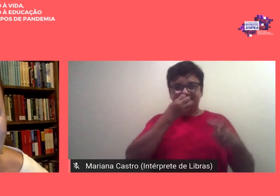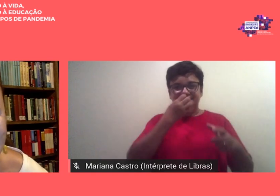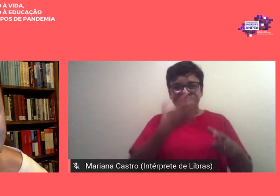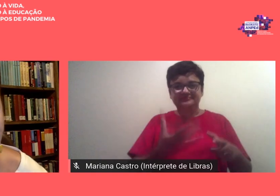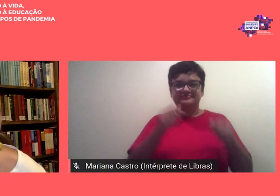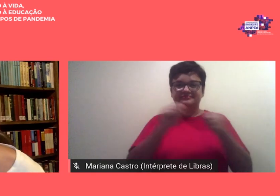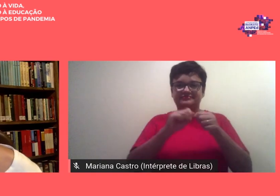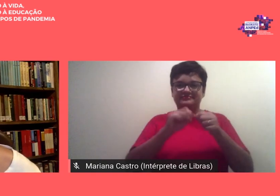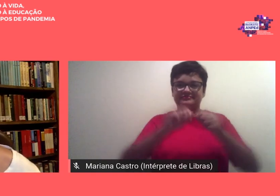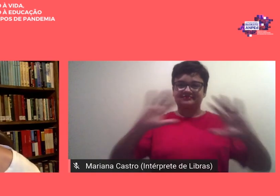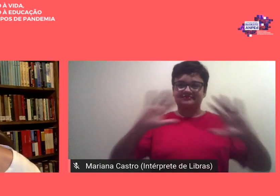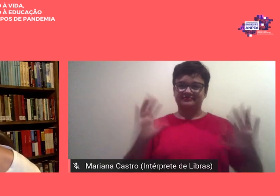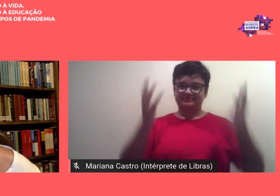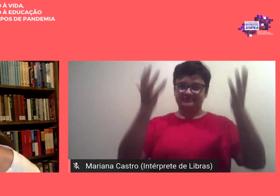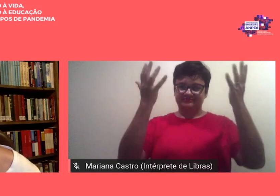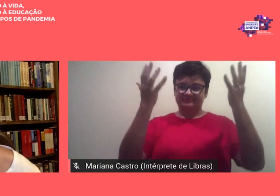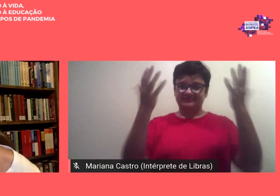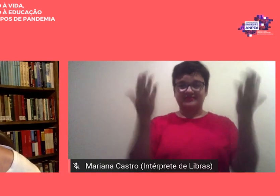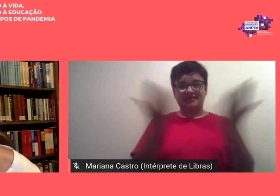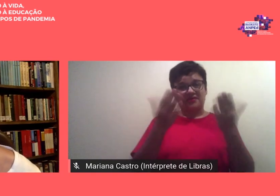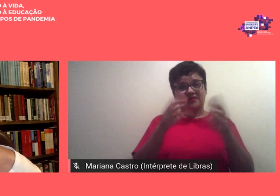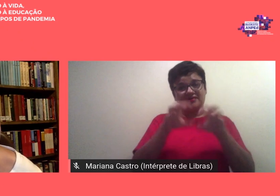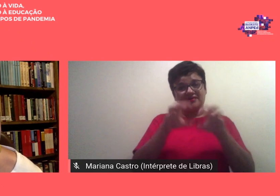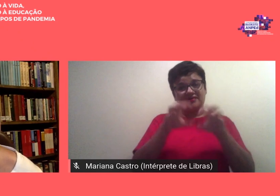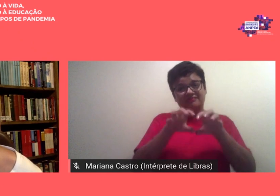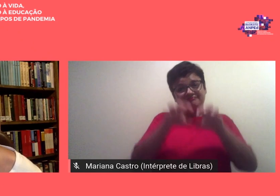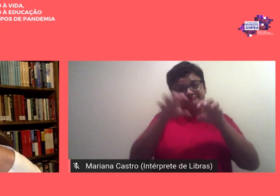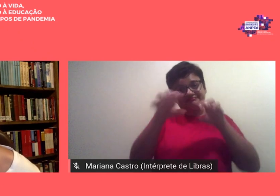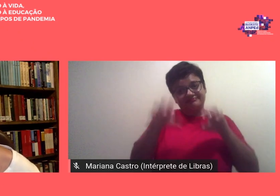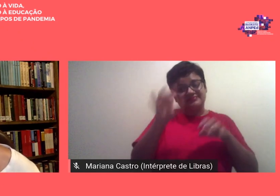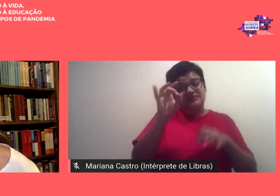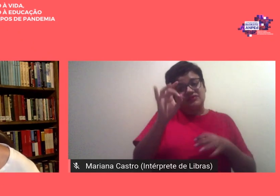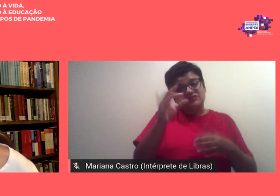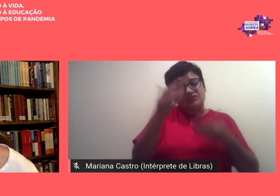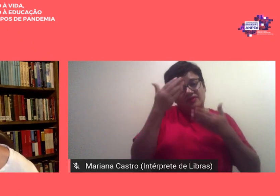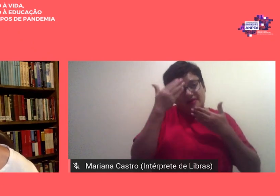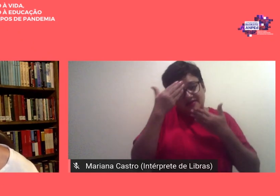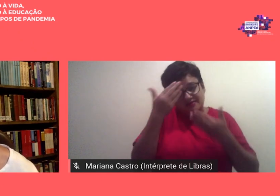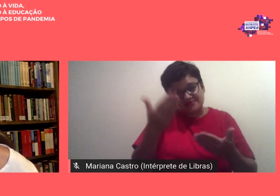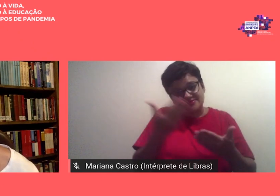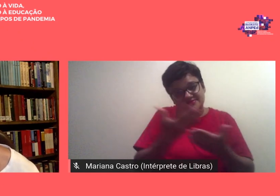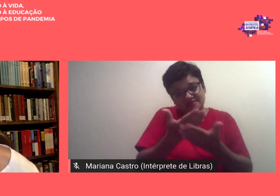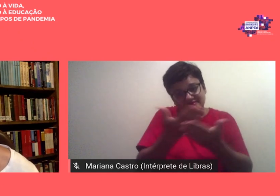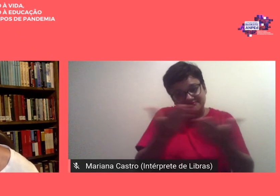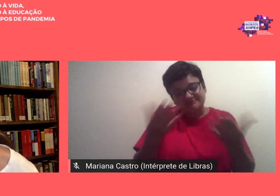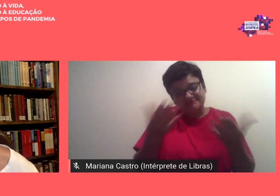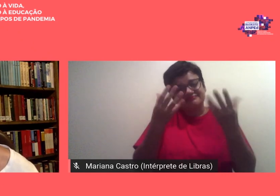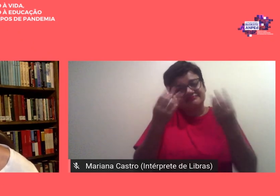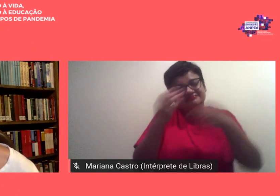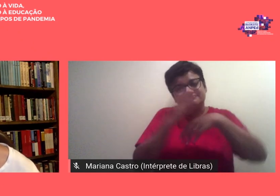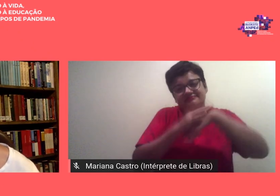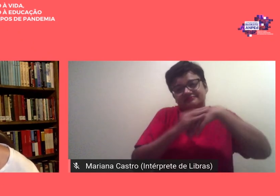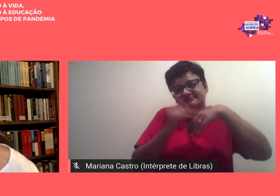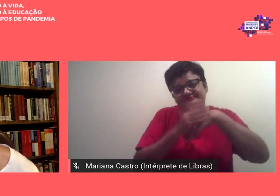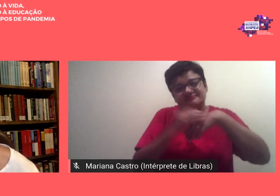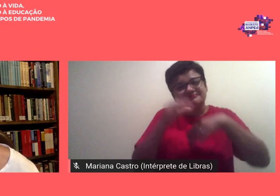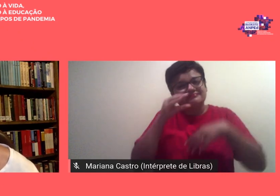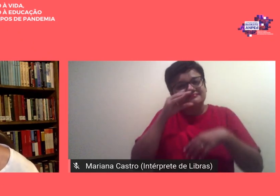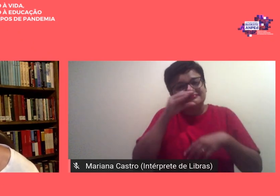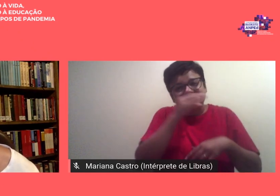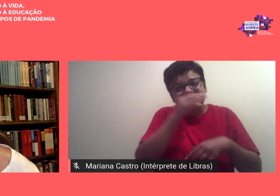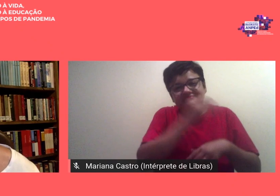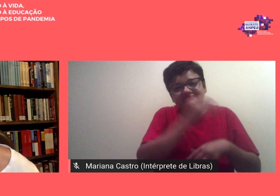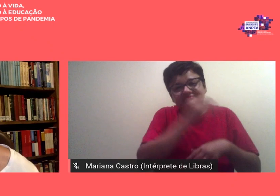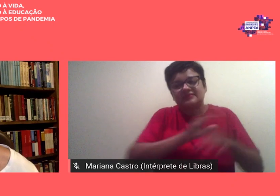celebrações como é online a gente só tem a agradecer a vocês de uma maneira muito calorosa a forma